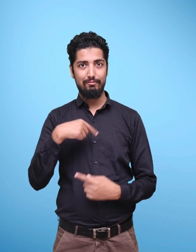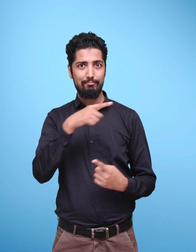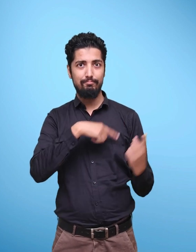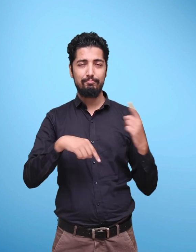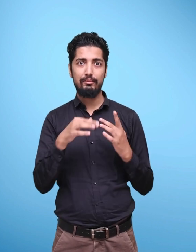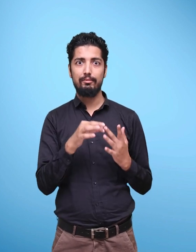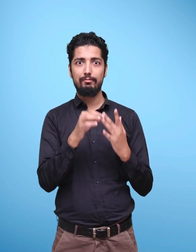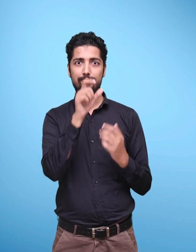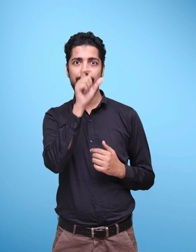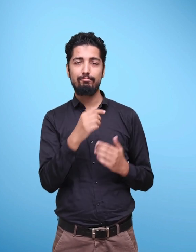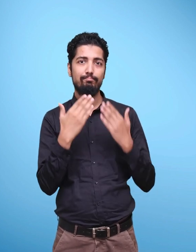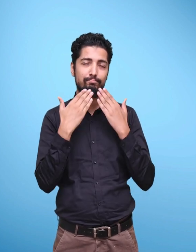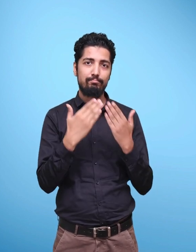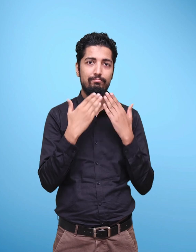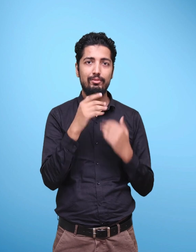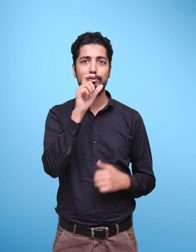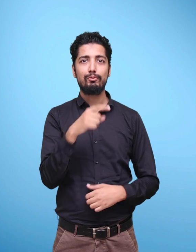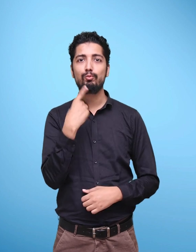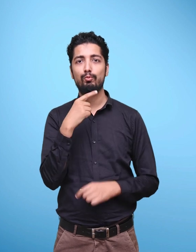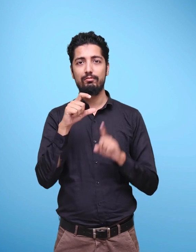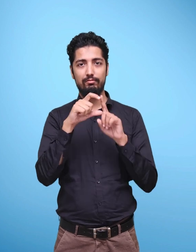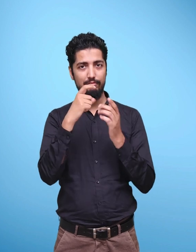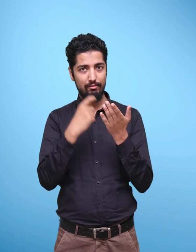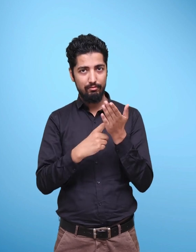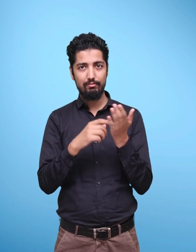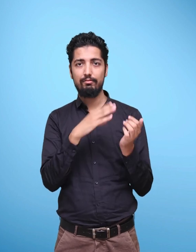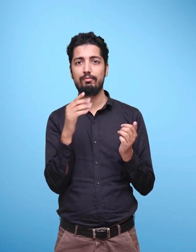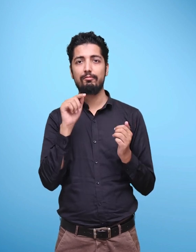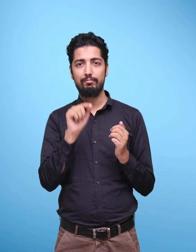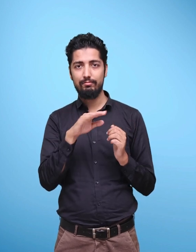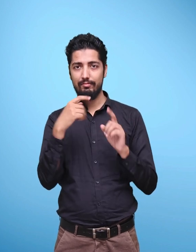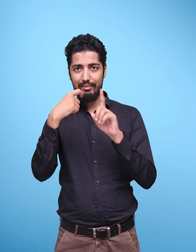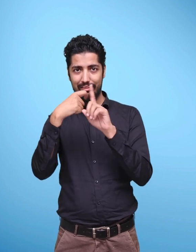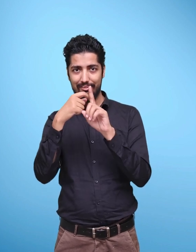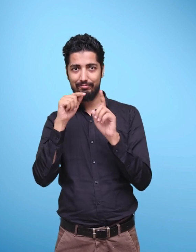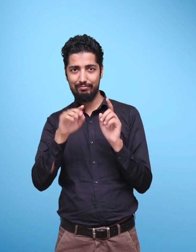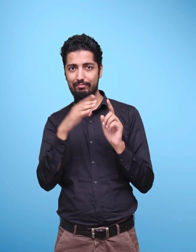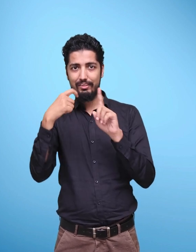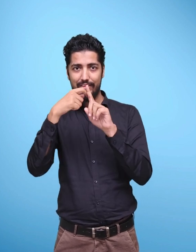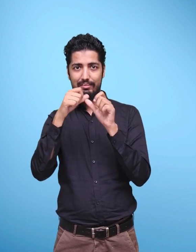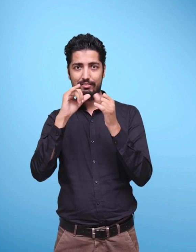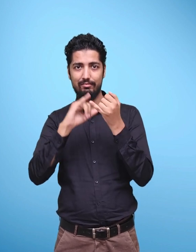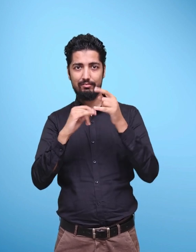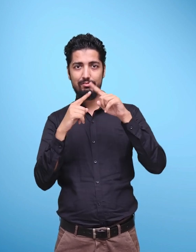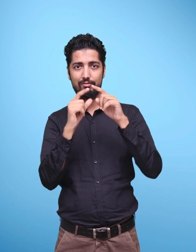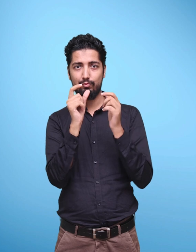I am especially thankful to Dr. K. Kasturi Rangan, chairperson of the National Steering Committee